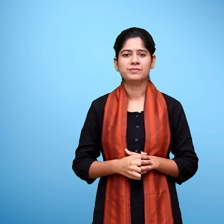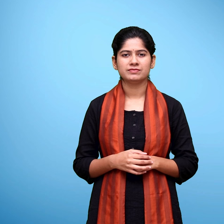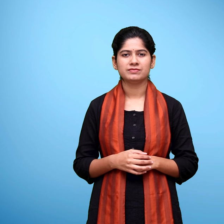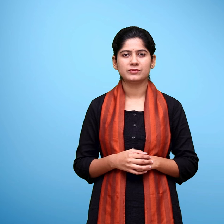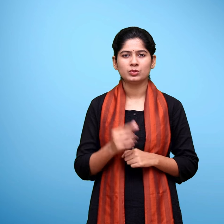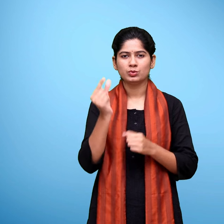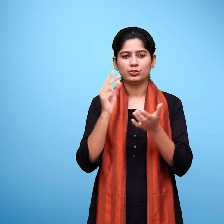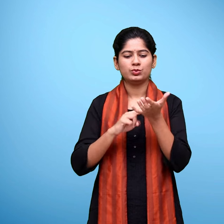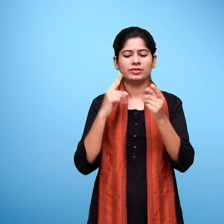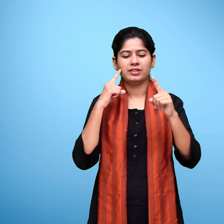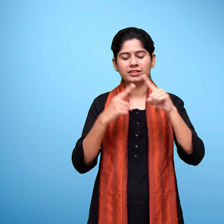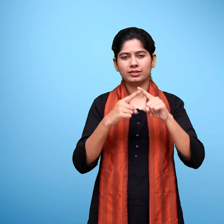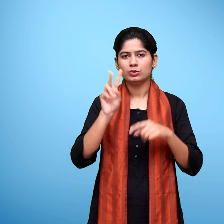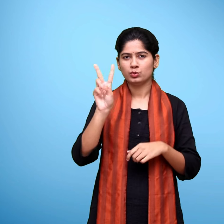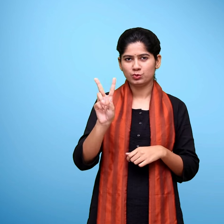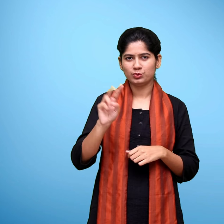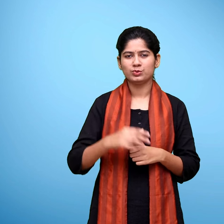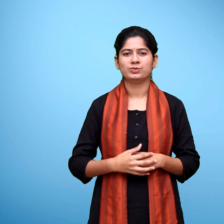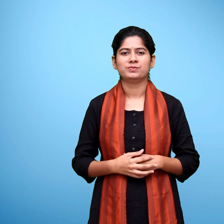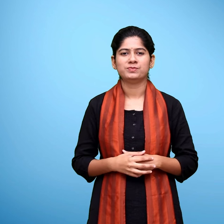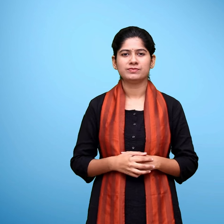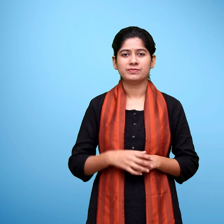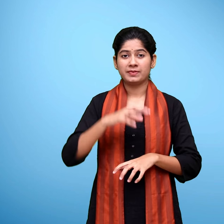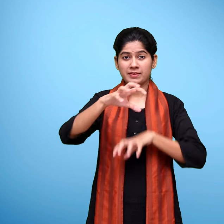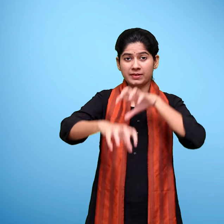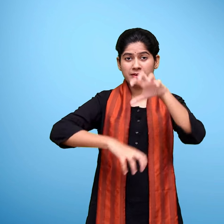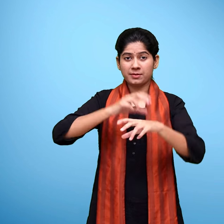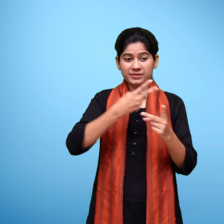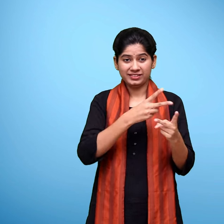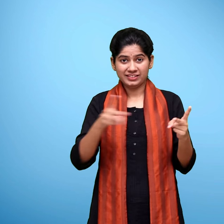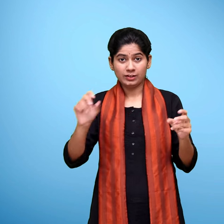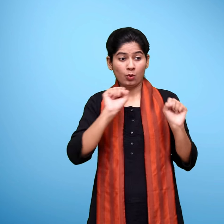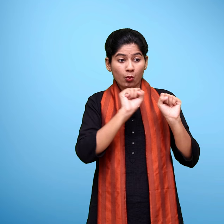इकाई दो जीव जगत